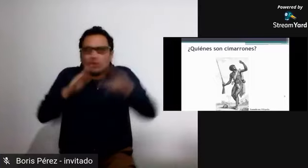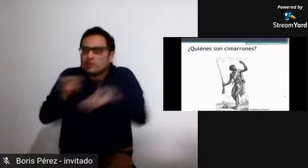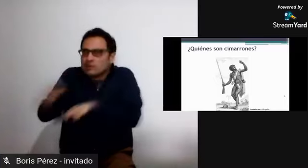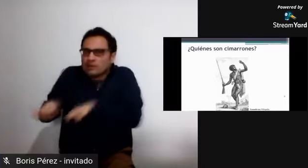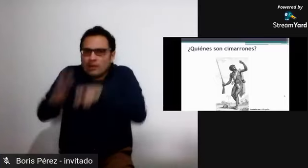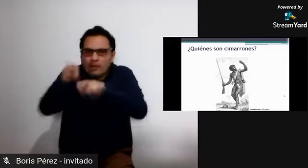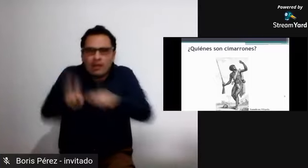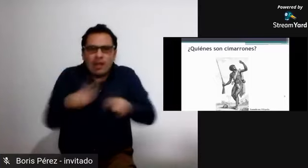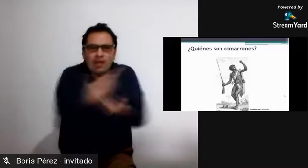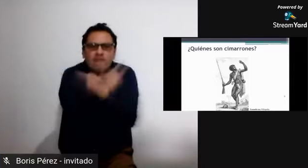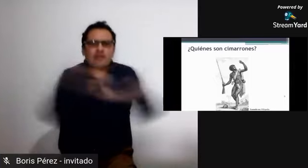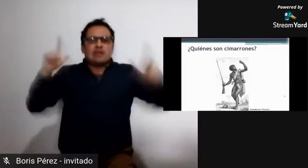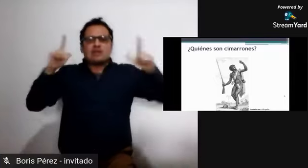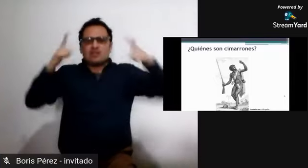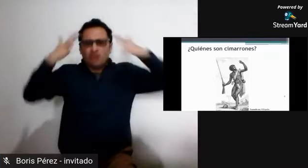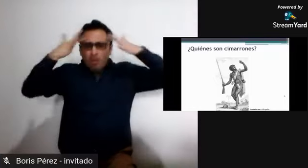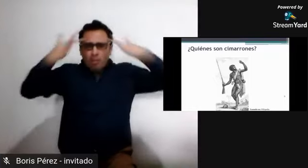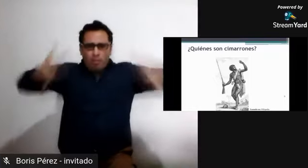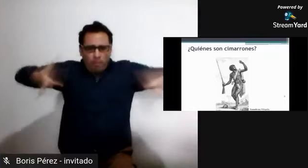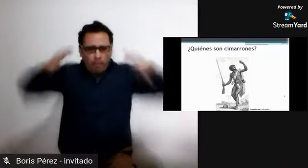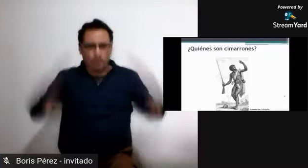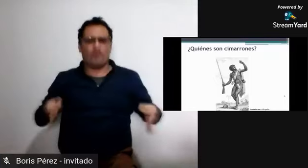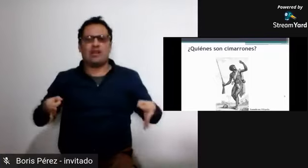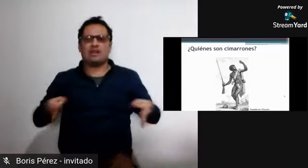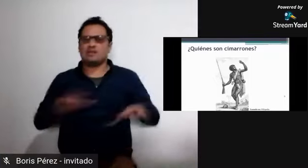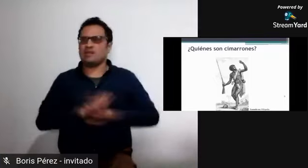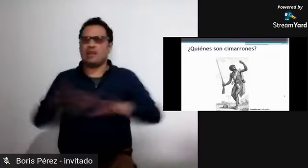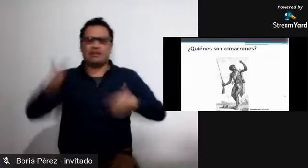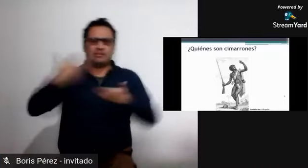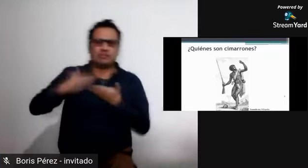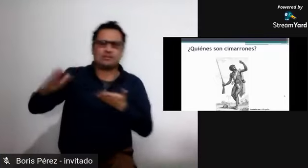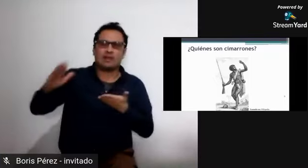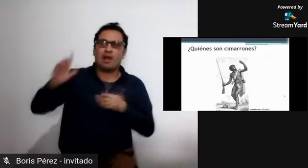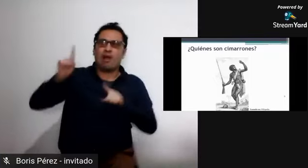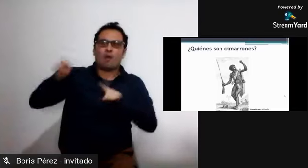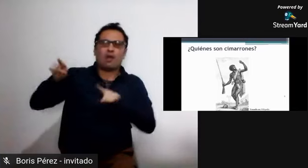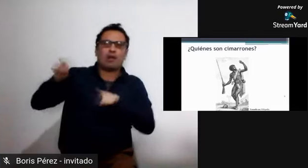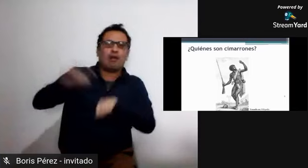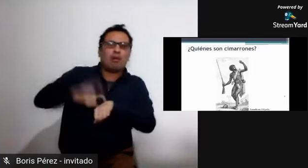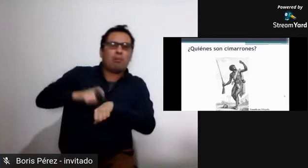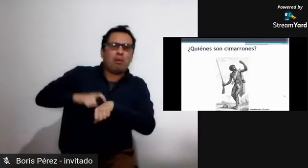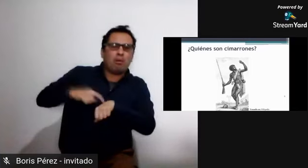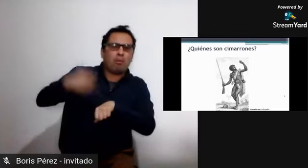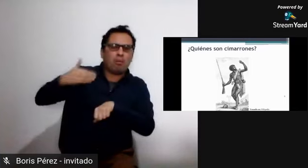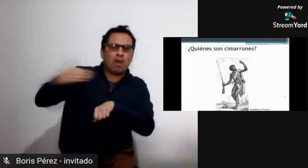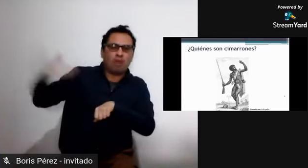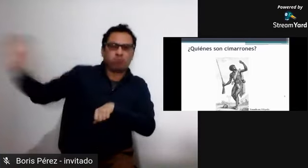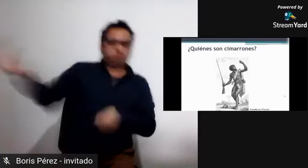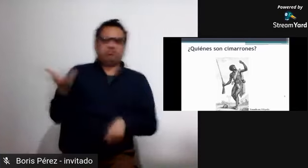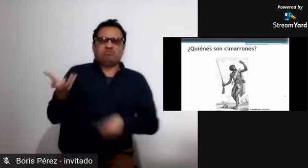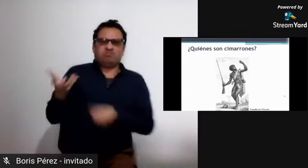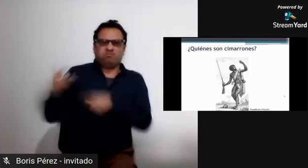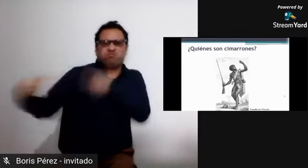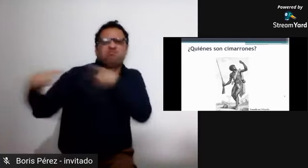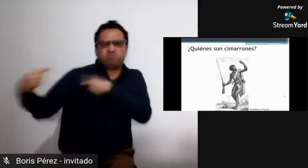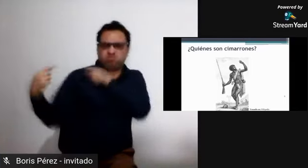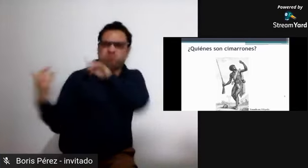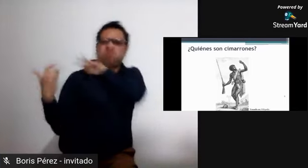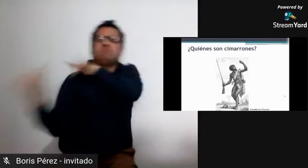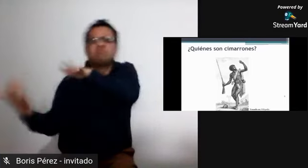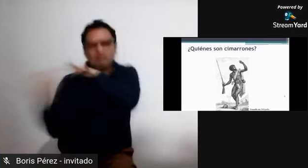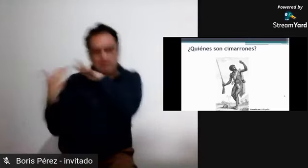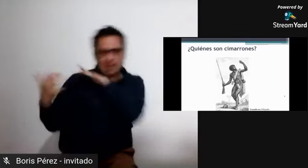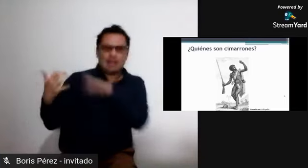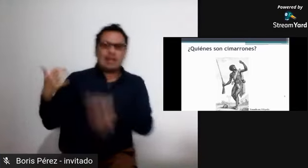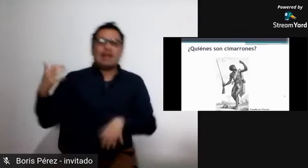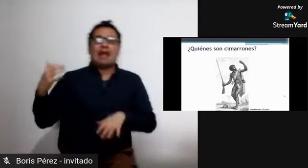y armaba su casa o construía su casa en estos espacios boscosos o estos espacios un poco más adentrados en